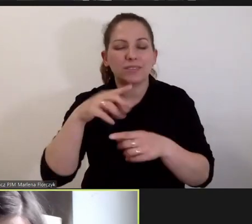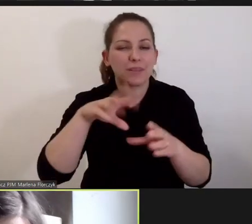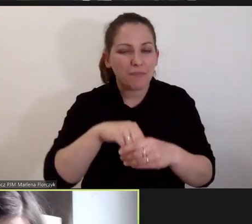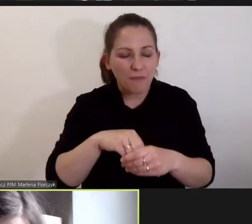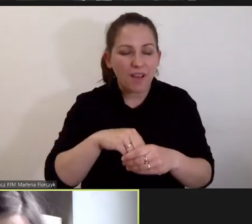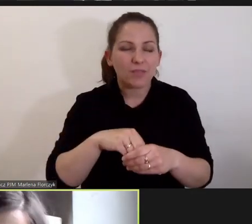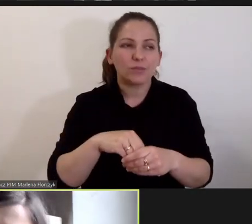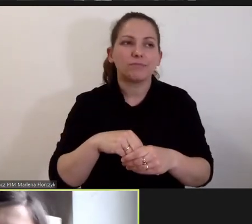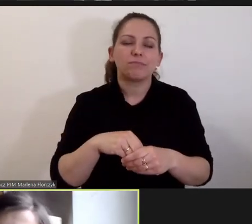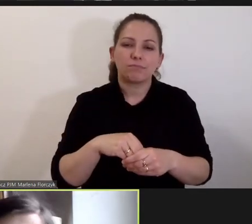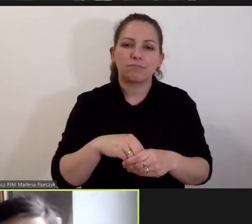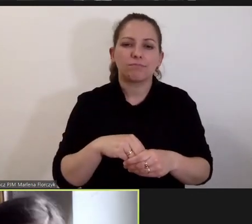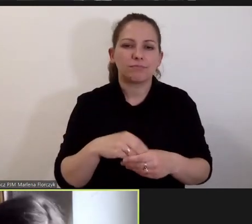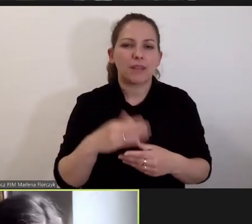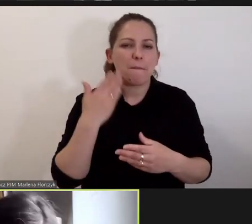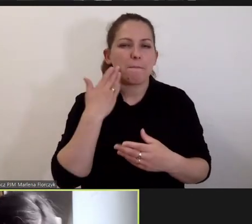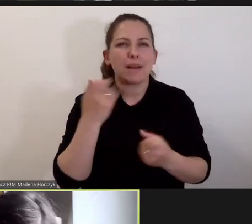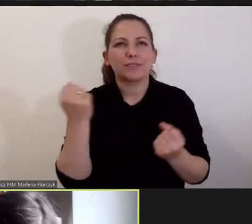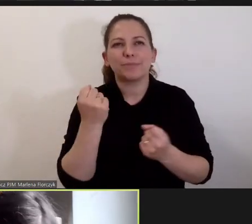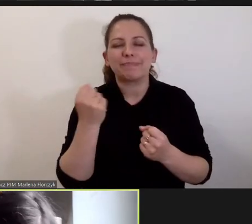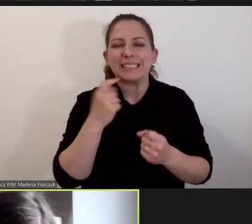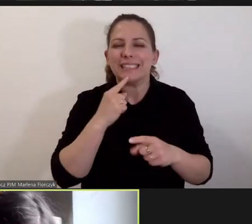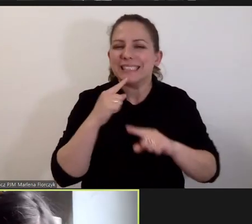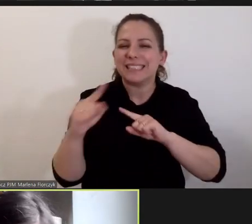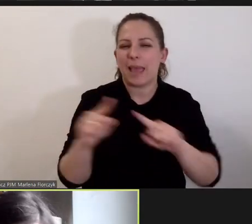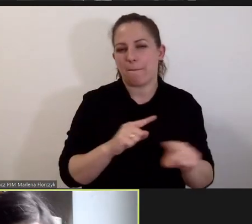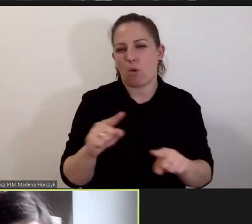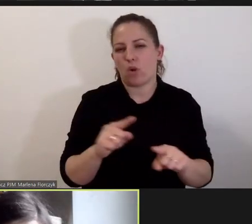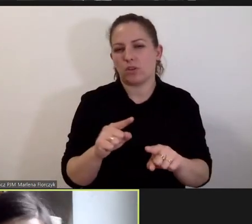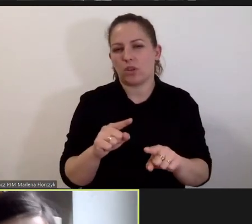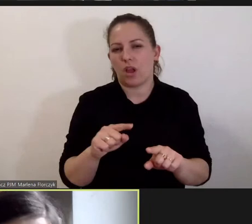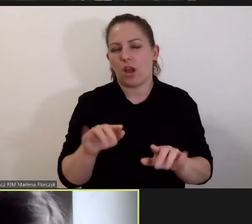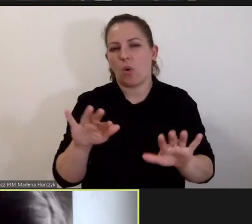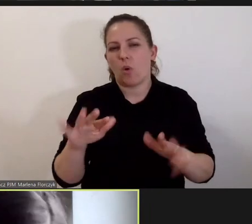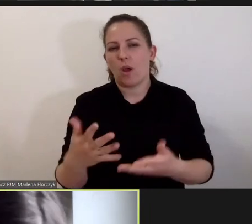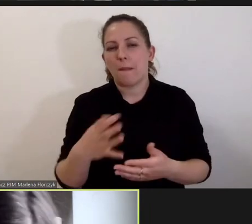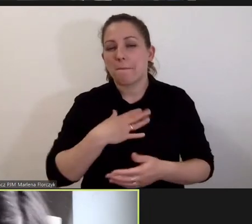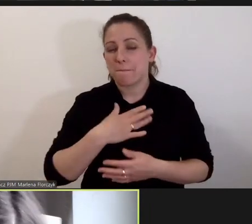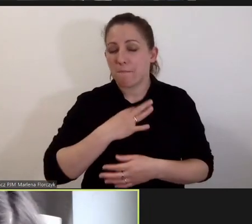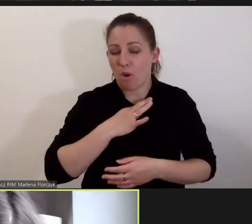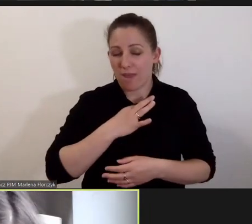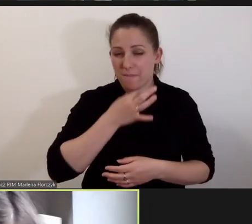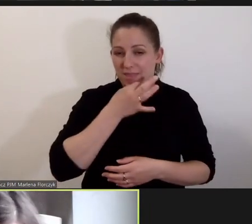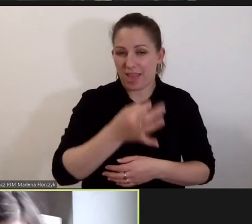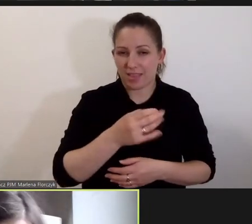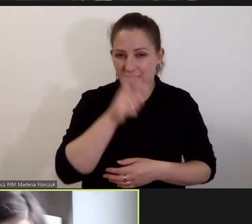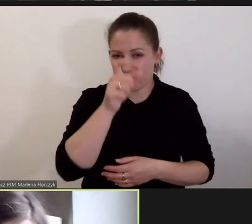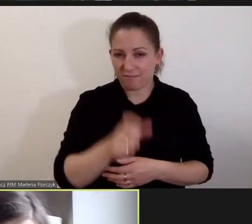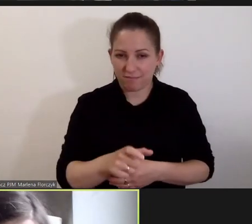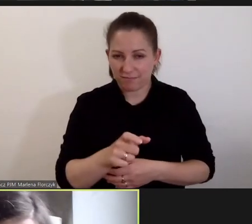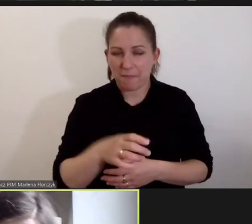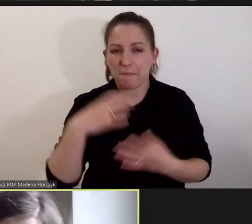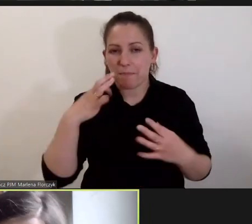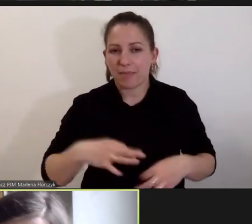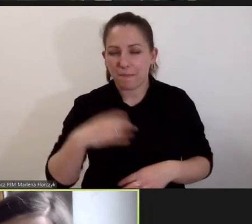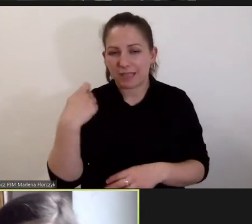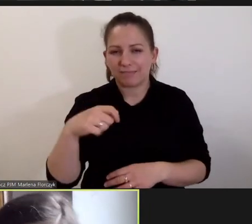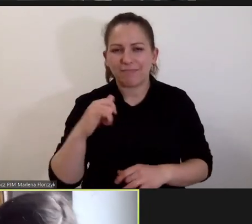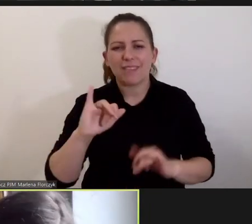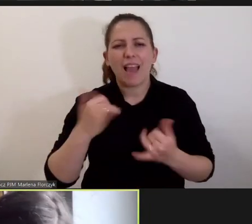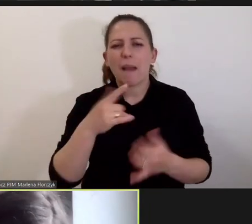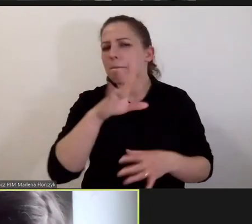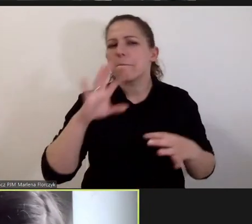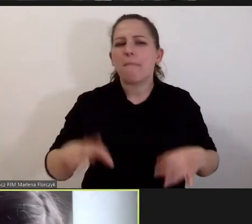naprawdę bardzo symboliczne. I tutaj moje kolejne pytanie do Pana Prezydenta. Jak